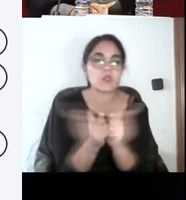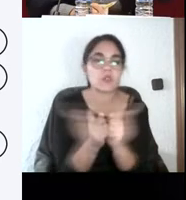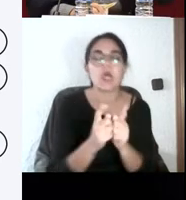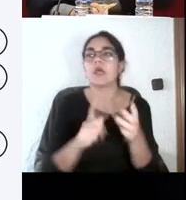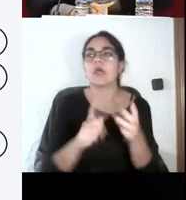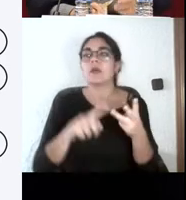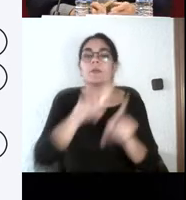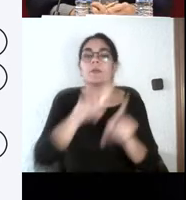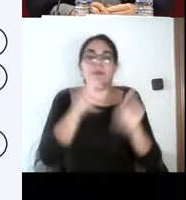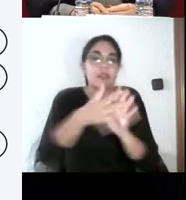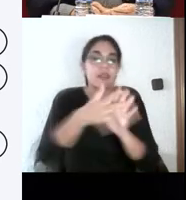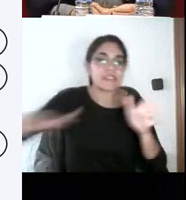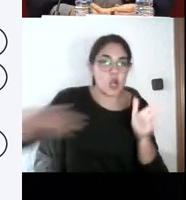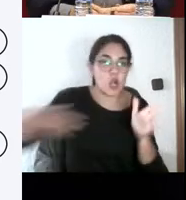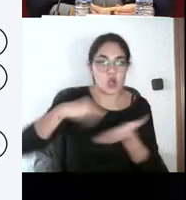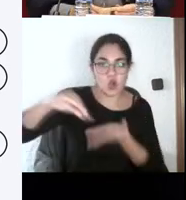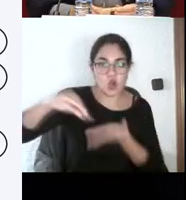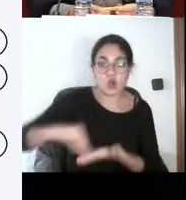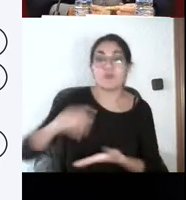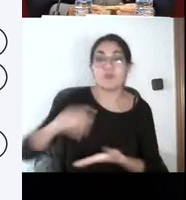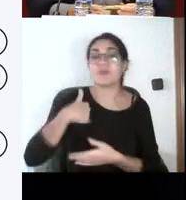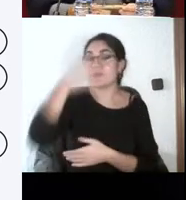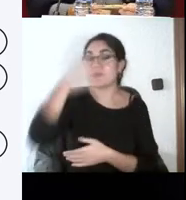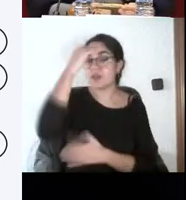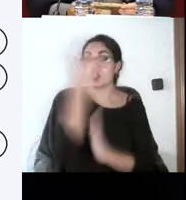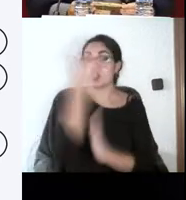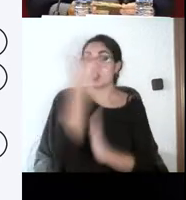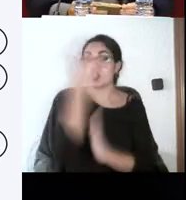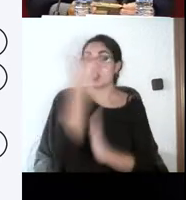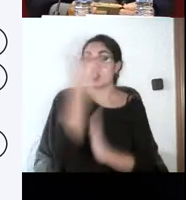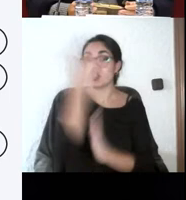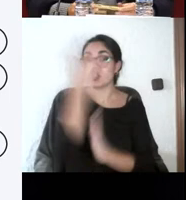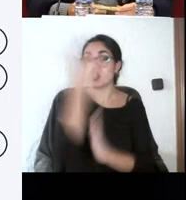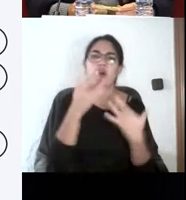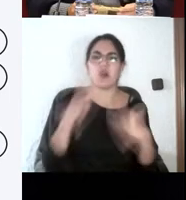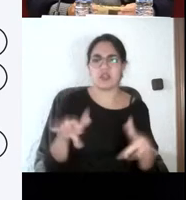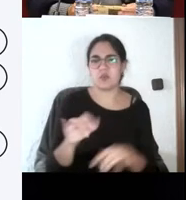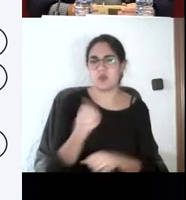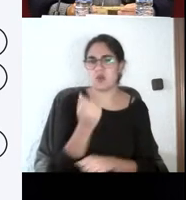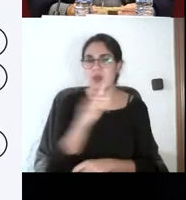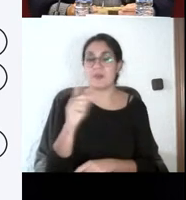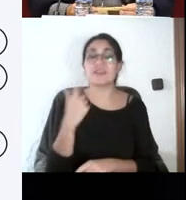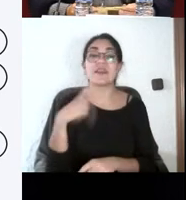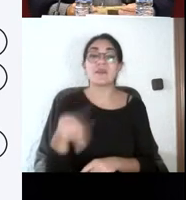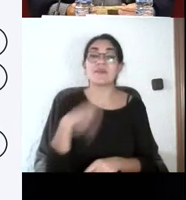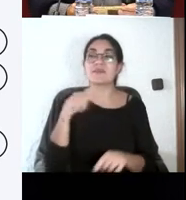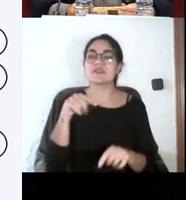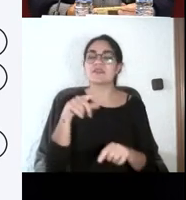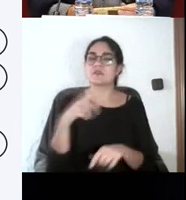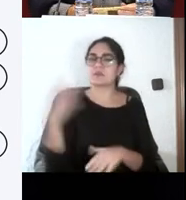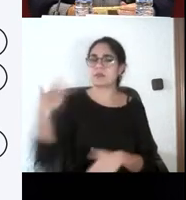Yo lo hago a través de test, porque creo que es la forma más objetiva. Pero yo antiguamente, porque yo he ido muchos años en la universidad,